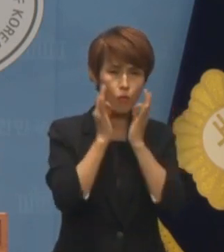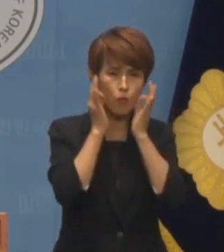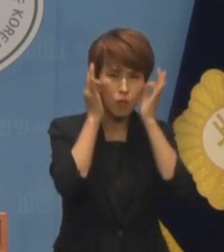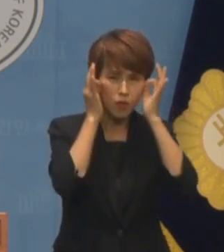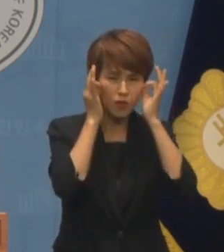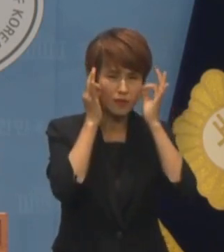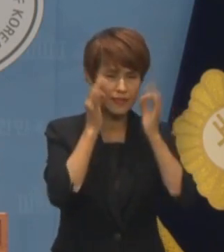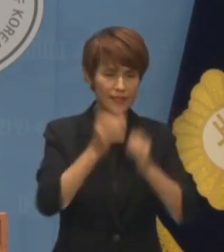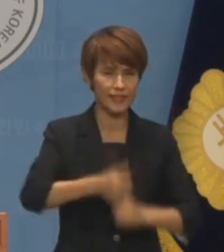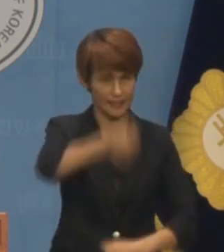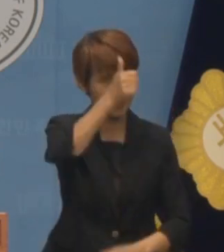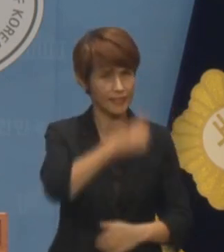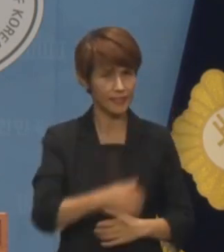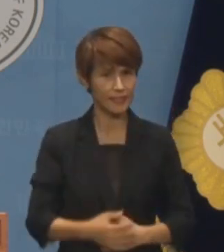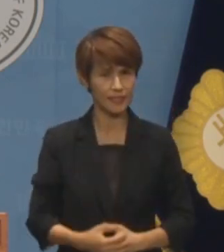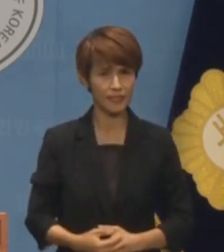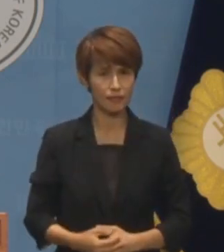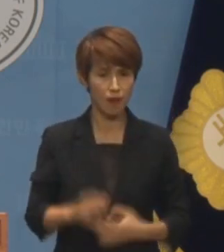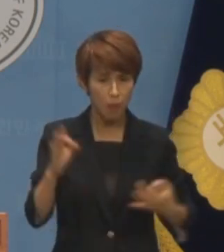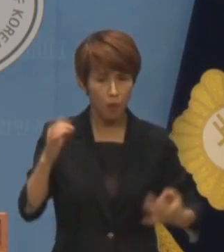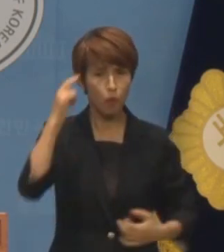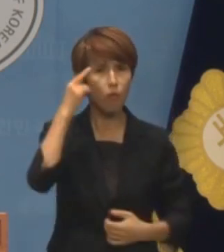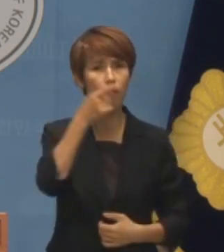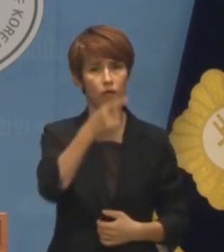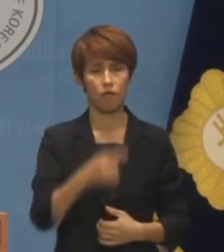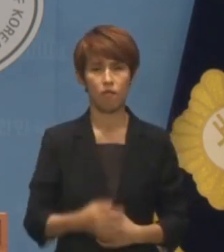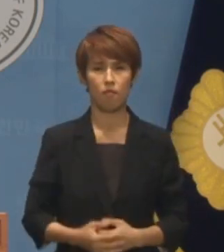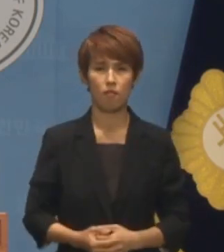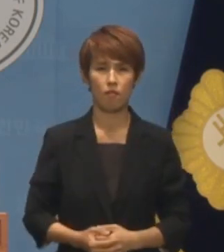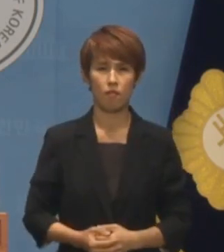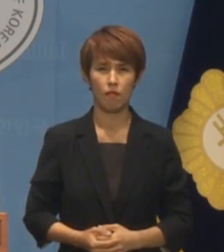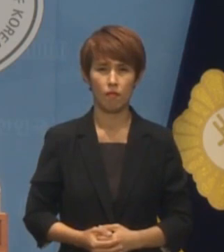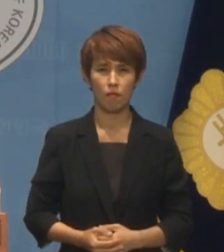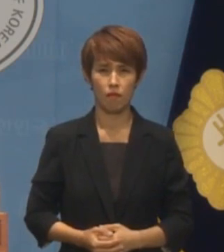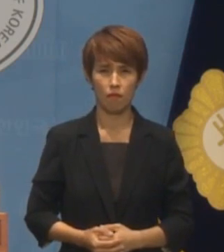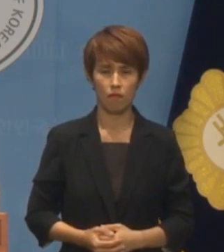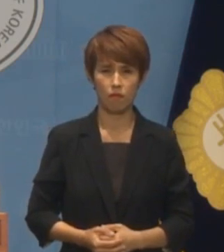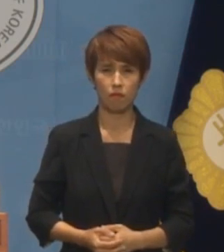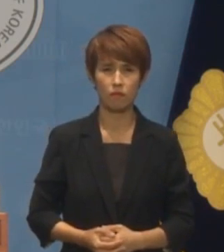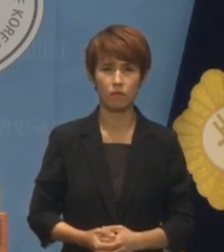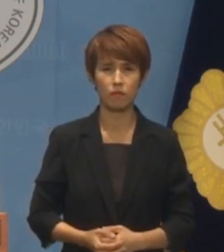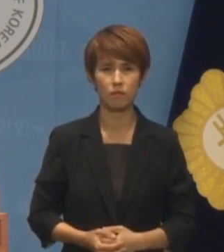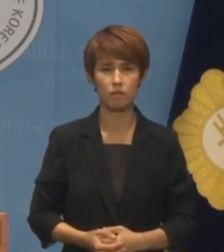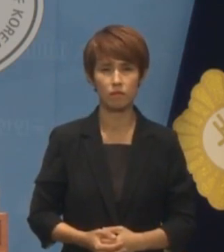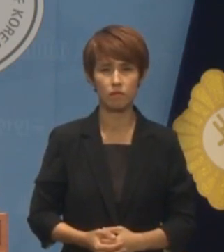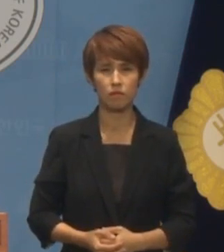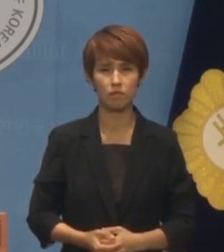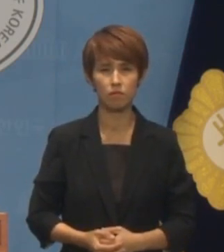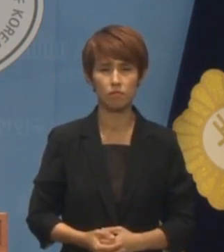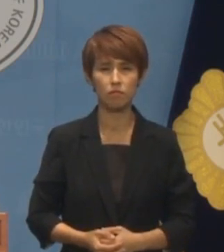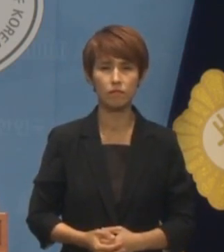좀 해보시지 그러셨습니까 이제 와서 웬 딴소리를 하고 있는지 모르겠습니다